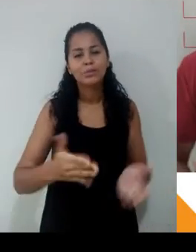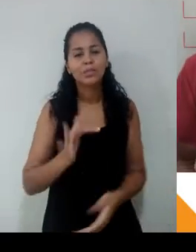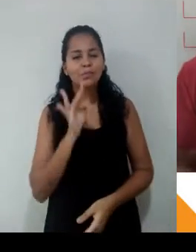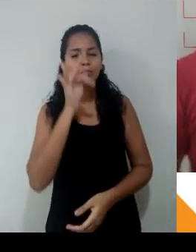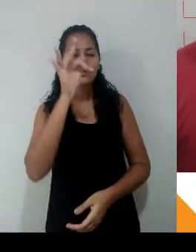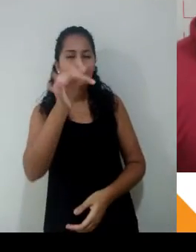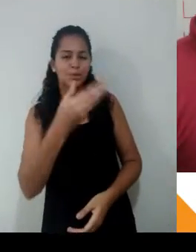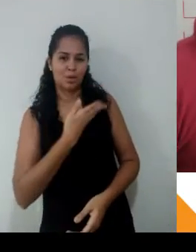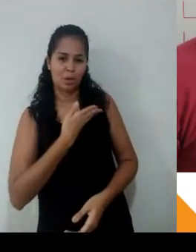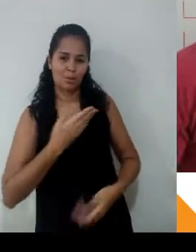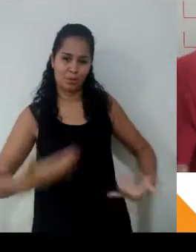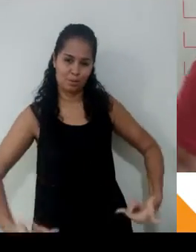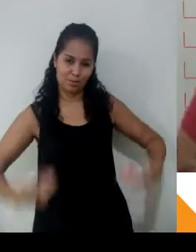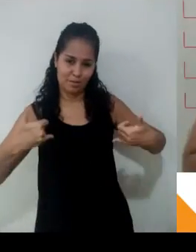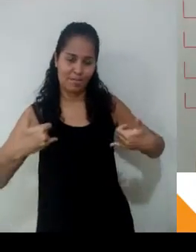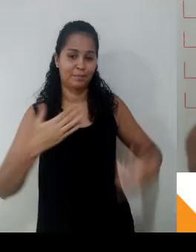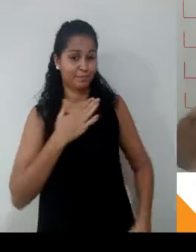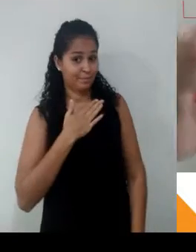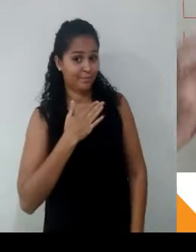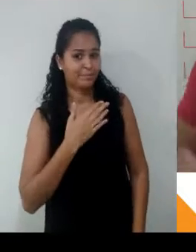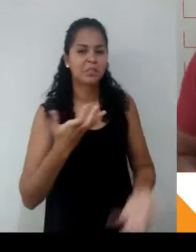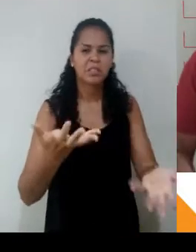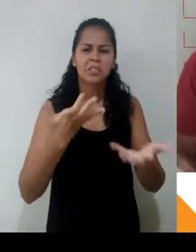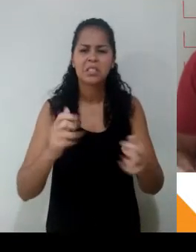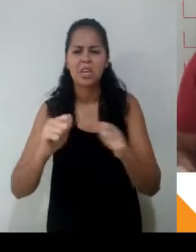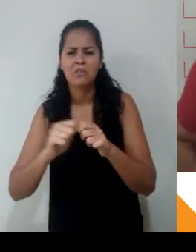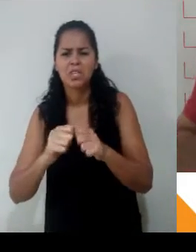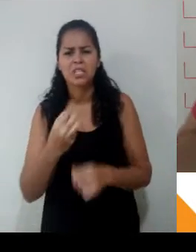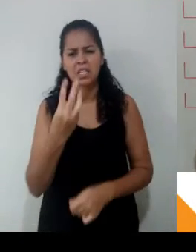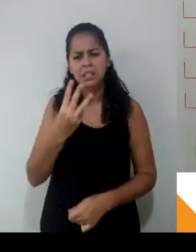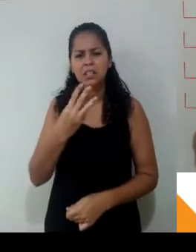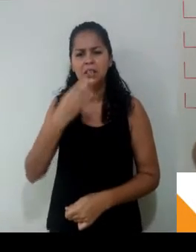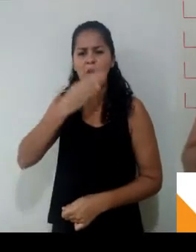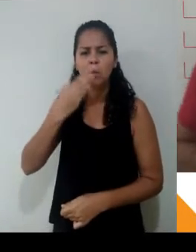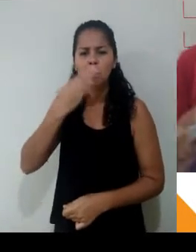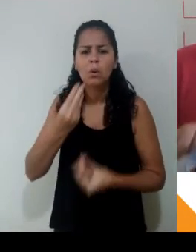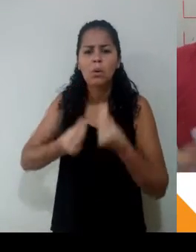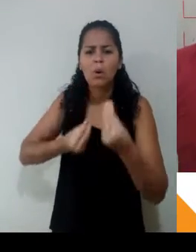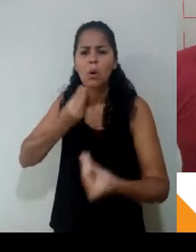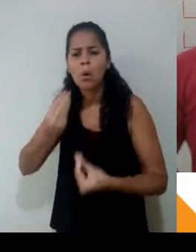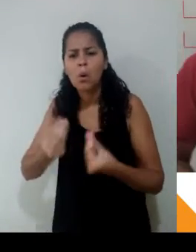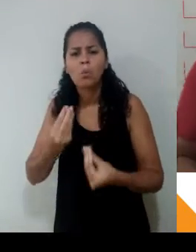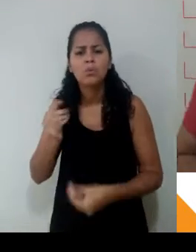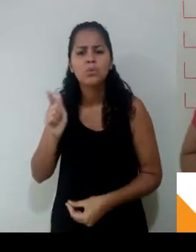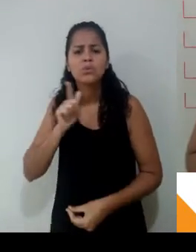aniversário. E eu quiser fazer três bolos, como é que eu monto a minha quantidade na receita?